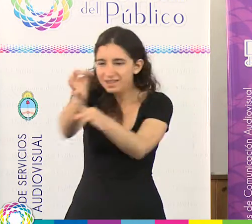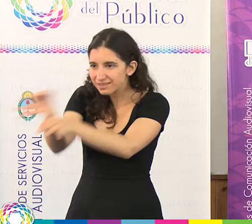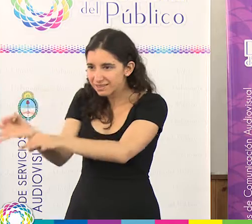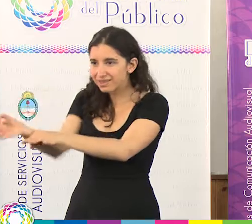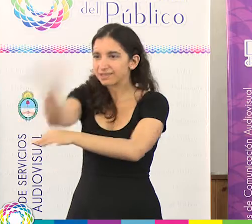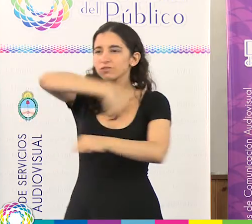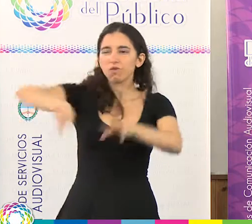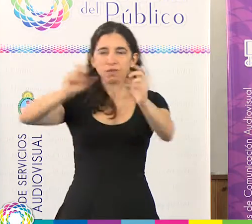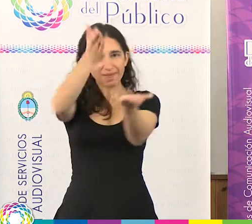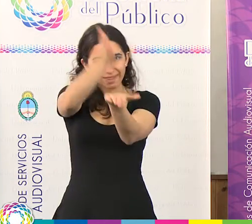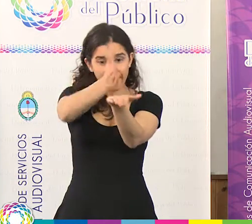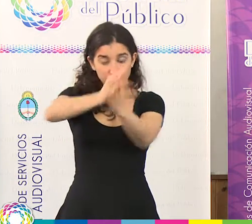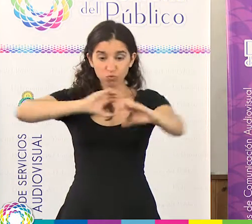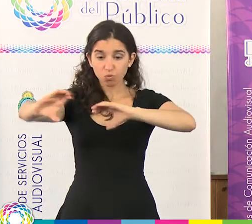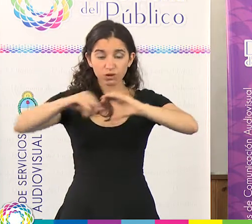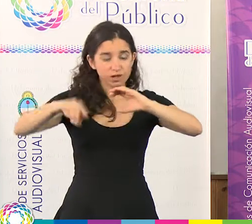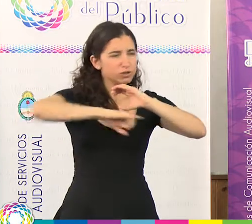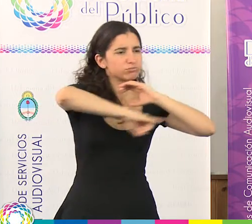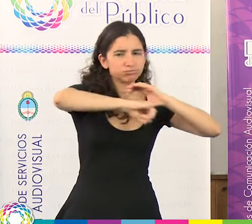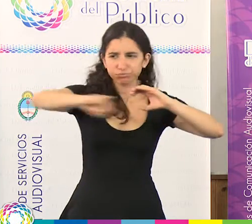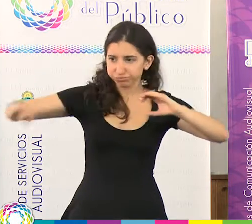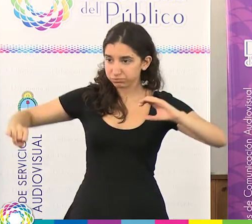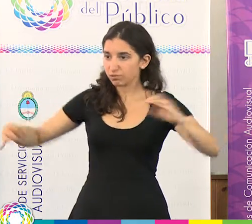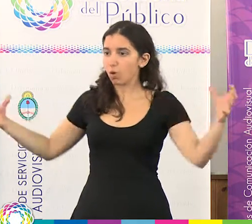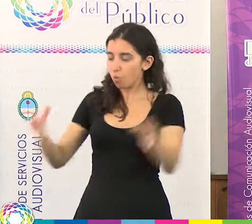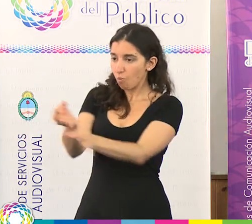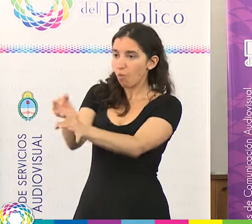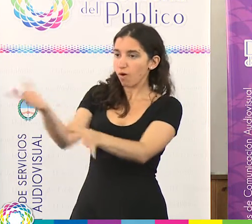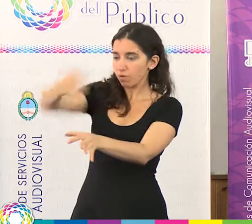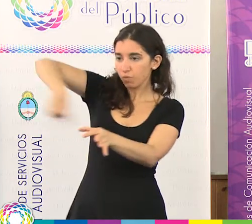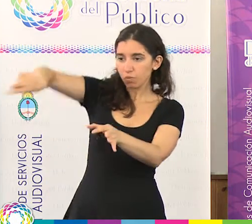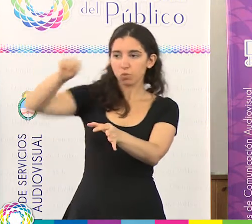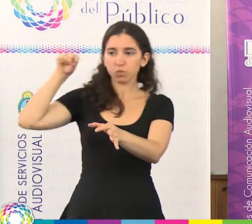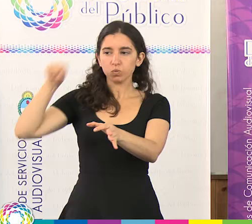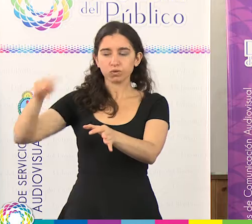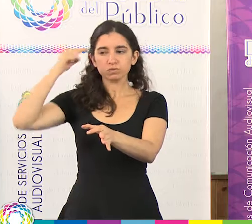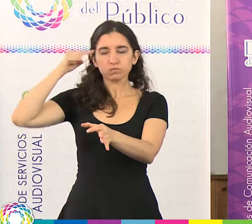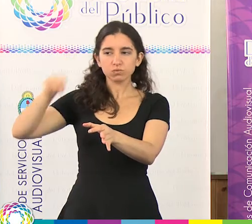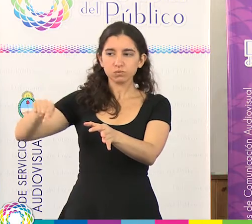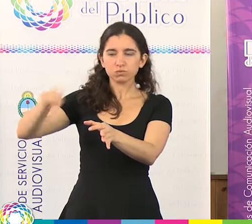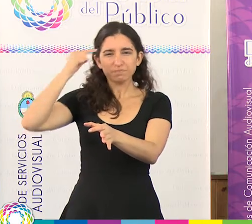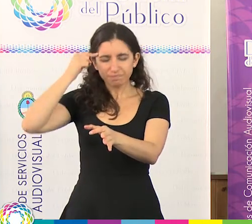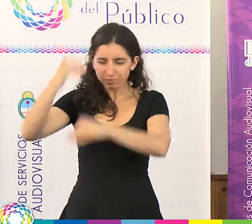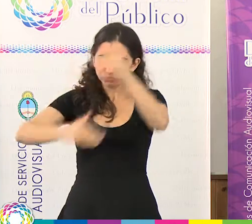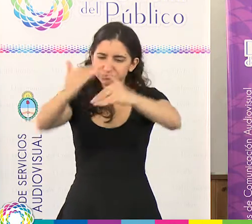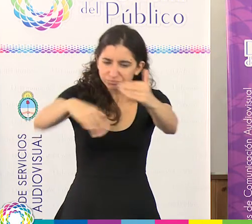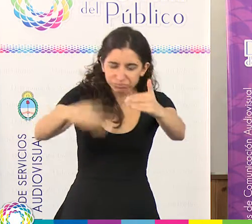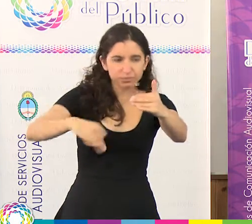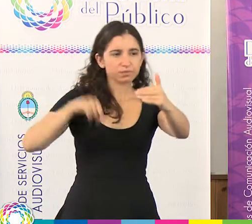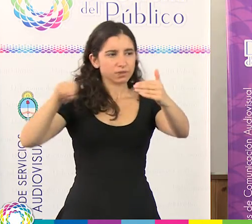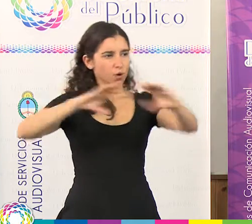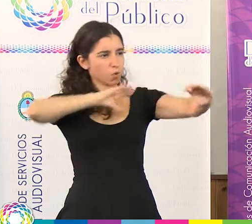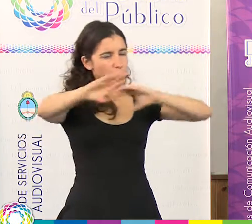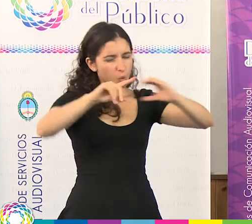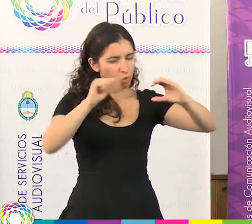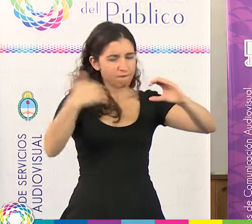nos incluya. Creemos que desde la educación tenemos, y ha habido un camino muy rico con la comunicación y